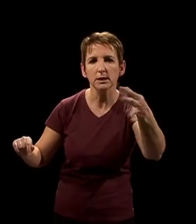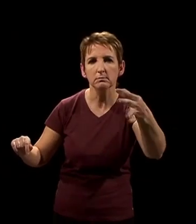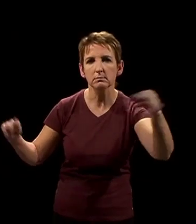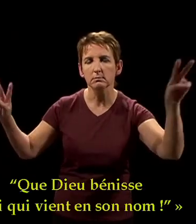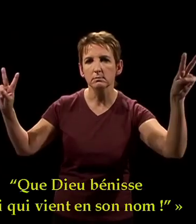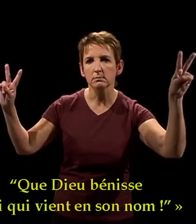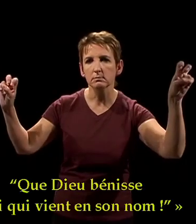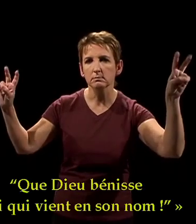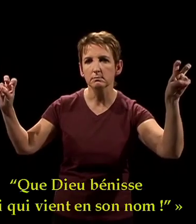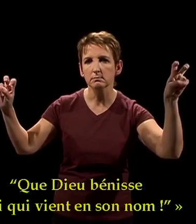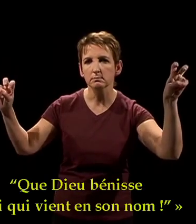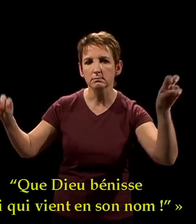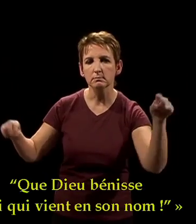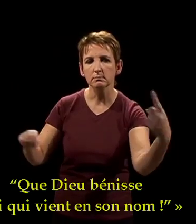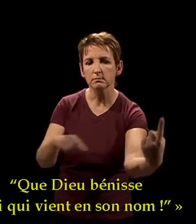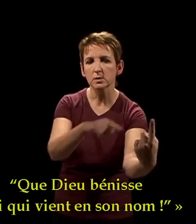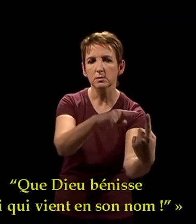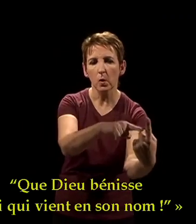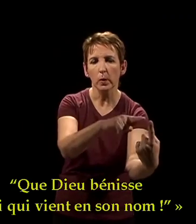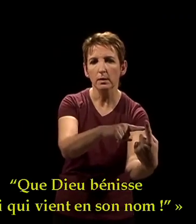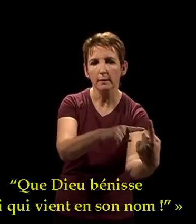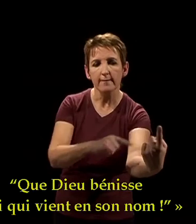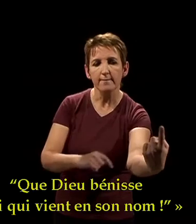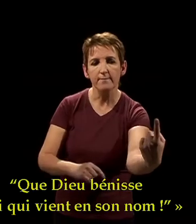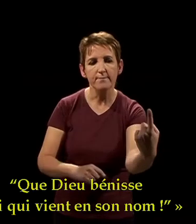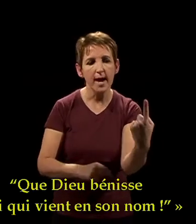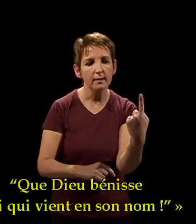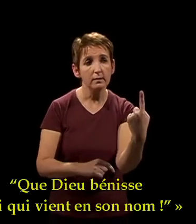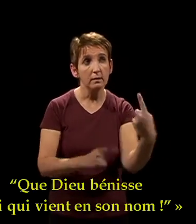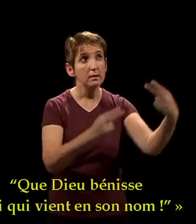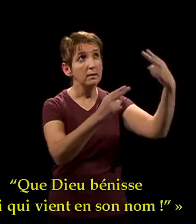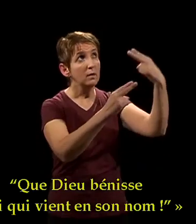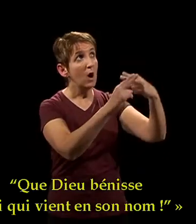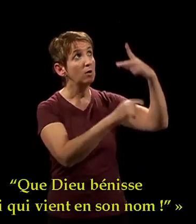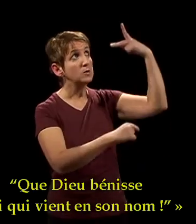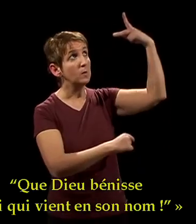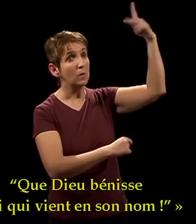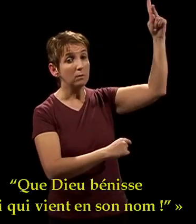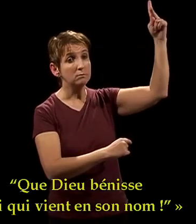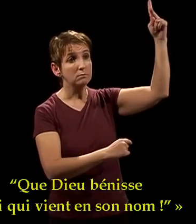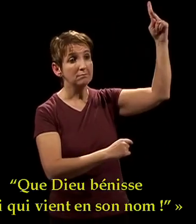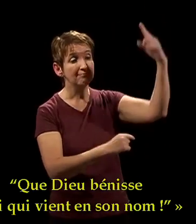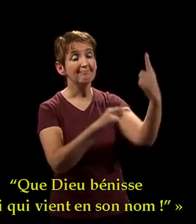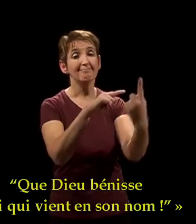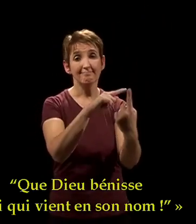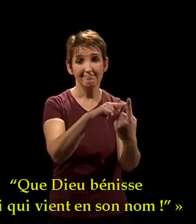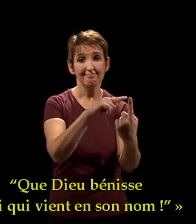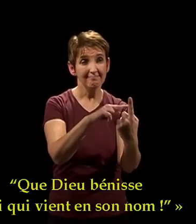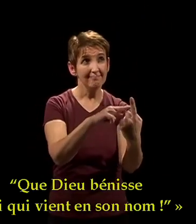Que Dieu bénisse celui qui vient dans son nom. »